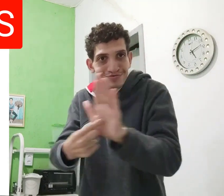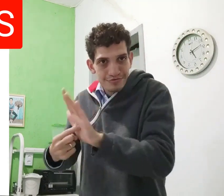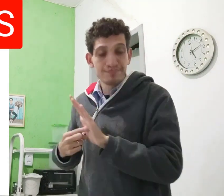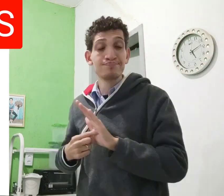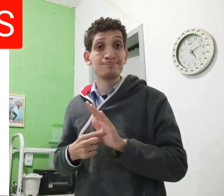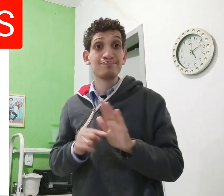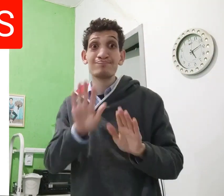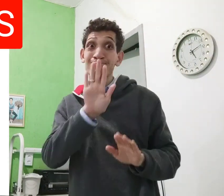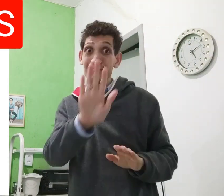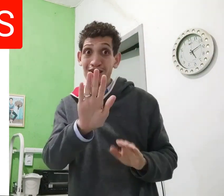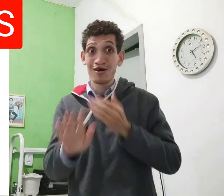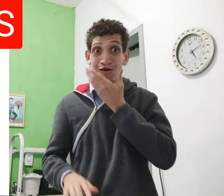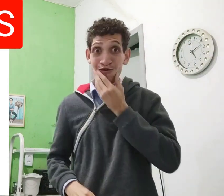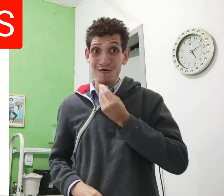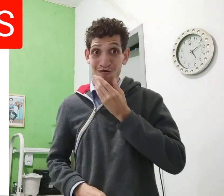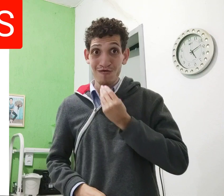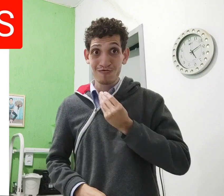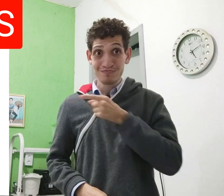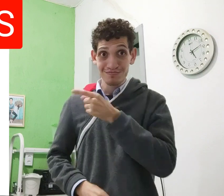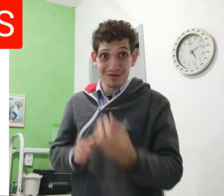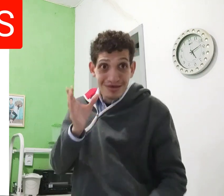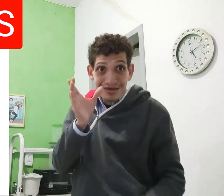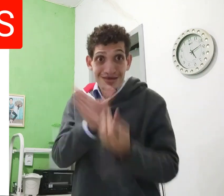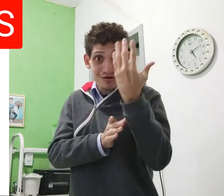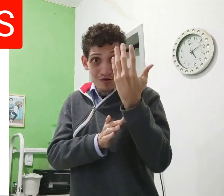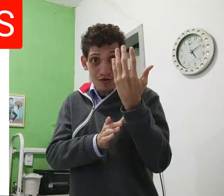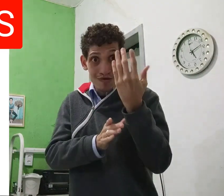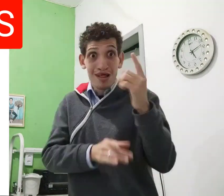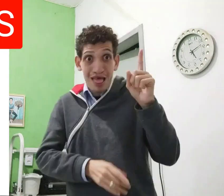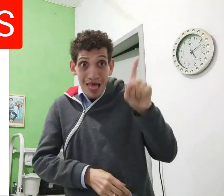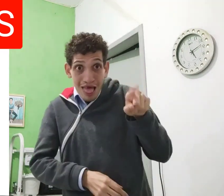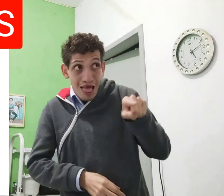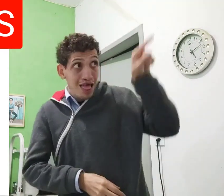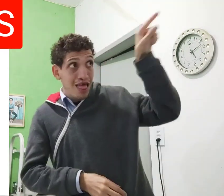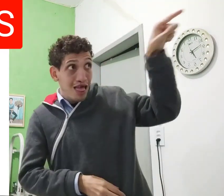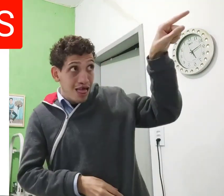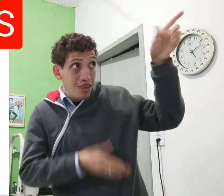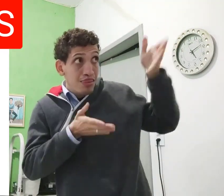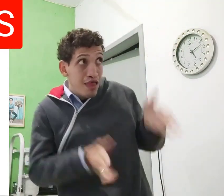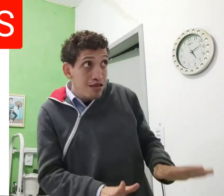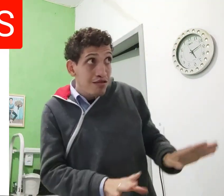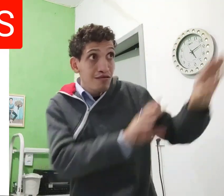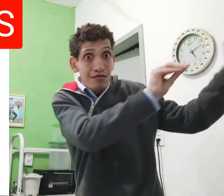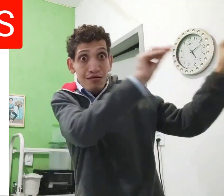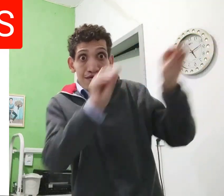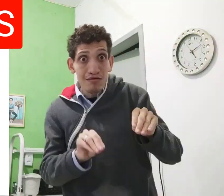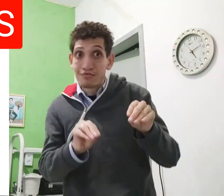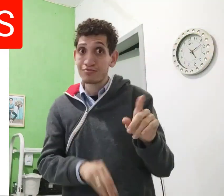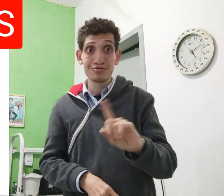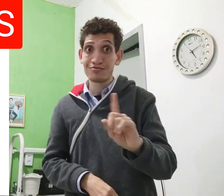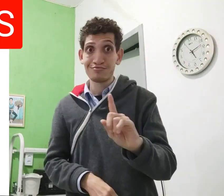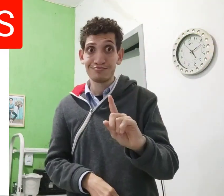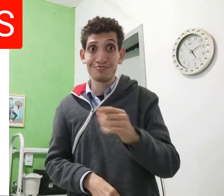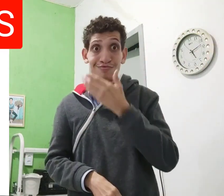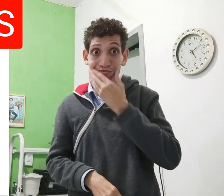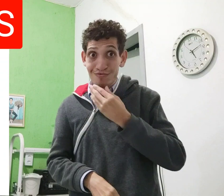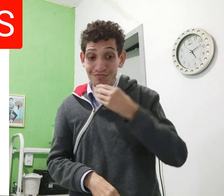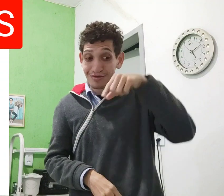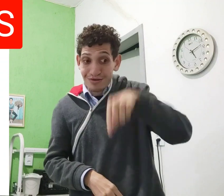região. E aí, português, comida árabe, vocês, Brasil, diferentes, mostrar. Mas, o homem que criou